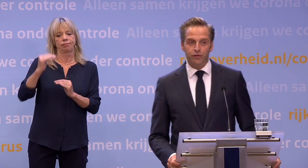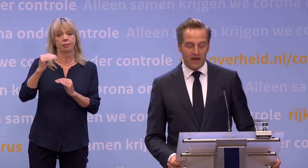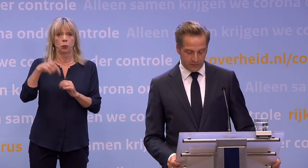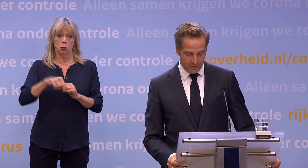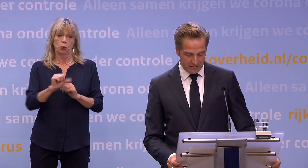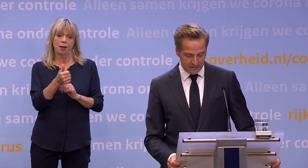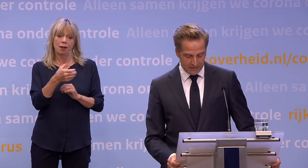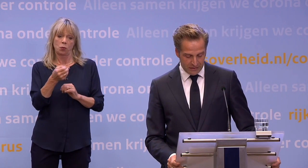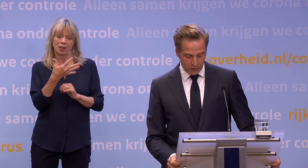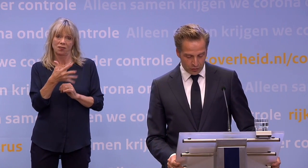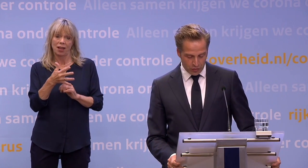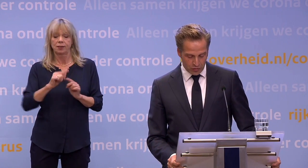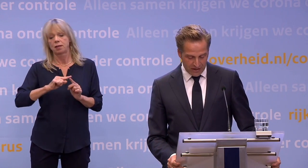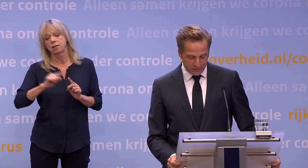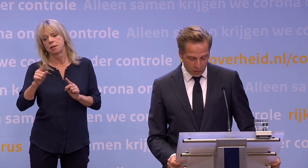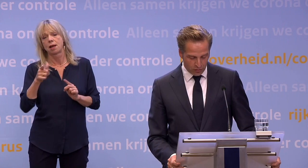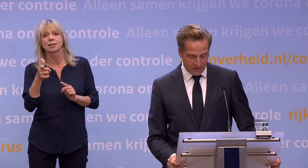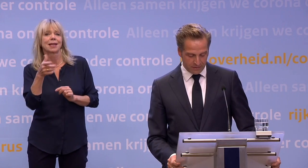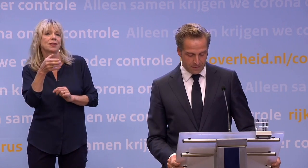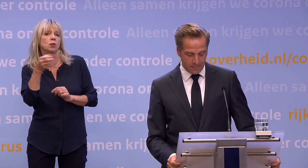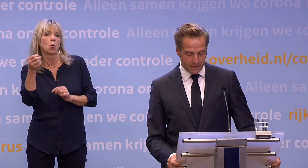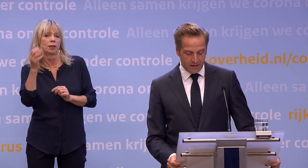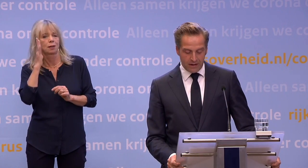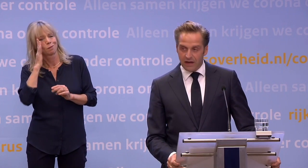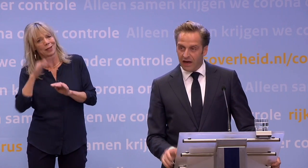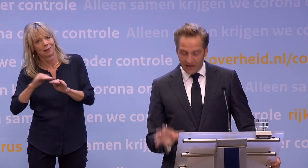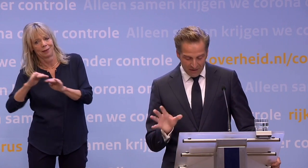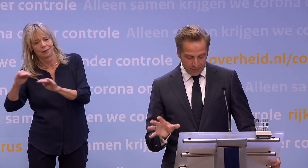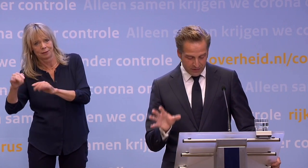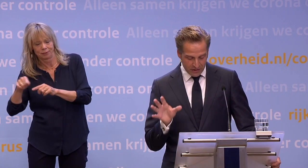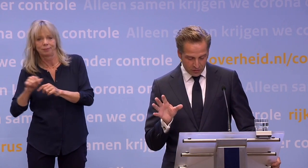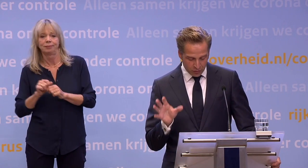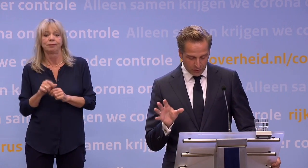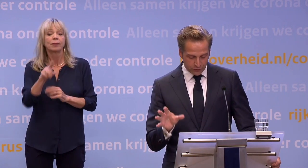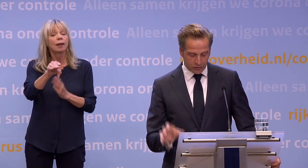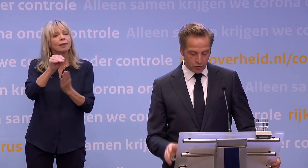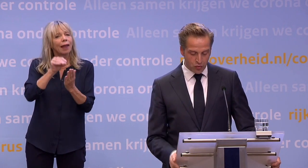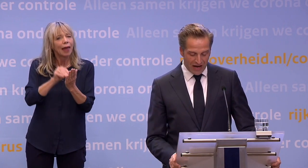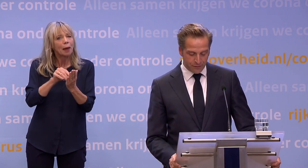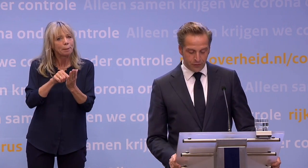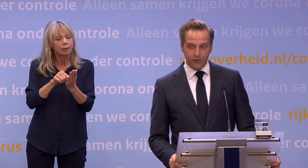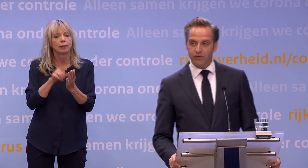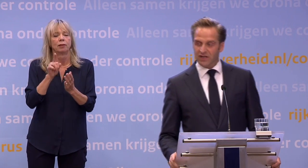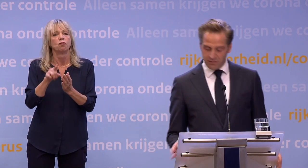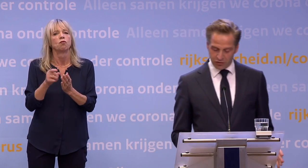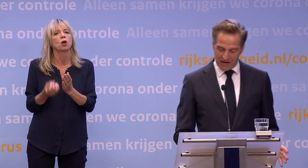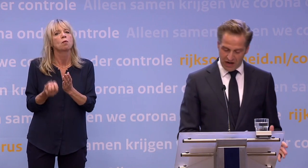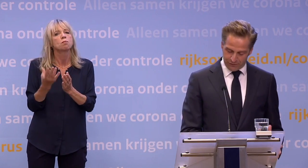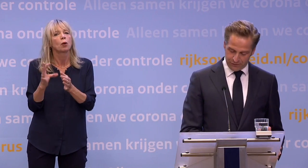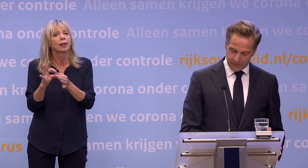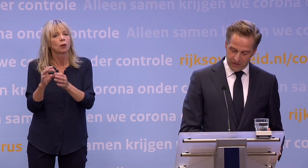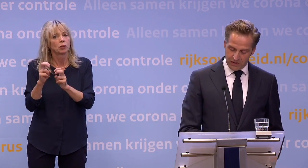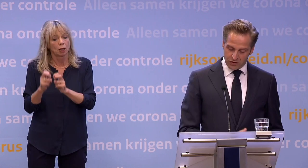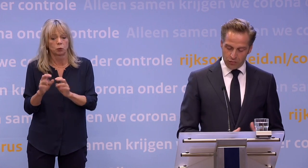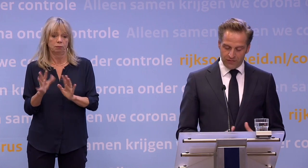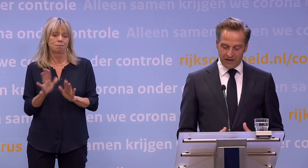1150 bedden tot zo'n 1700 bedden. En de app die het bron- en contactonderzoek aanvult... ...is inmiddels bijna